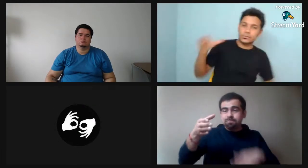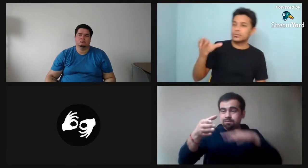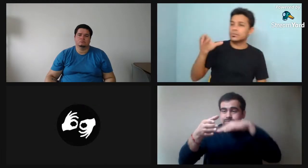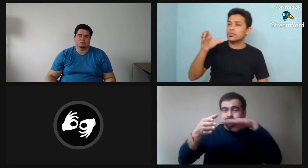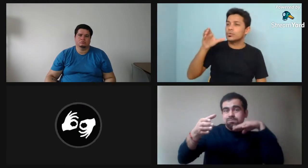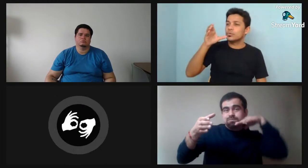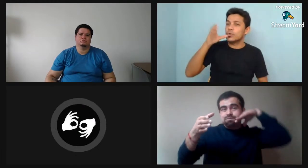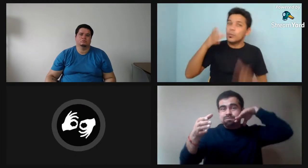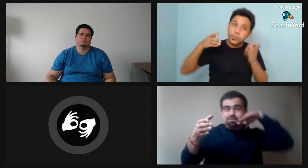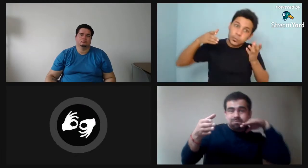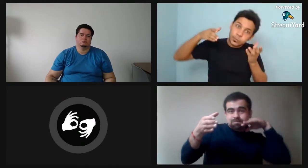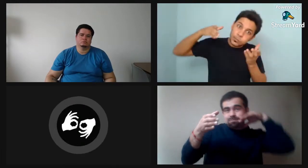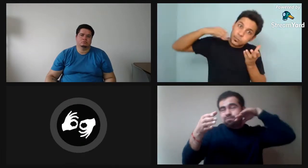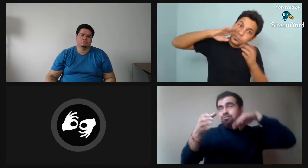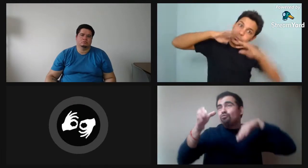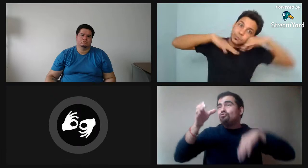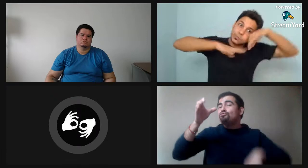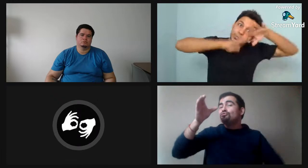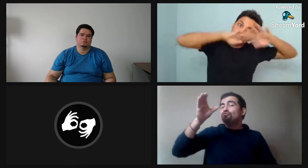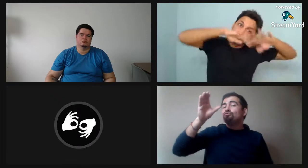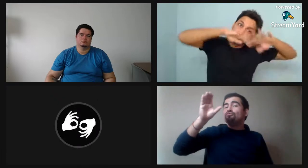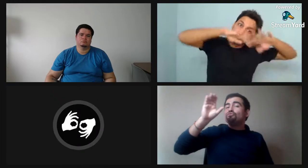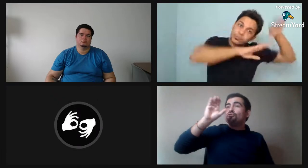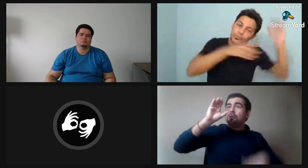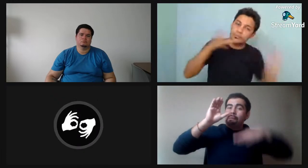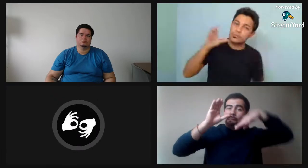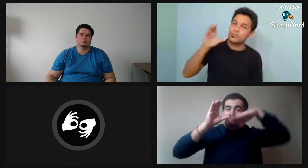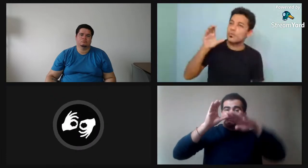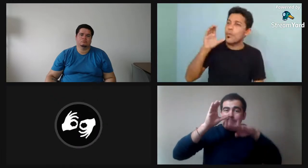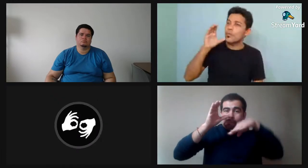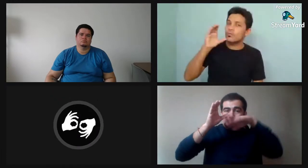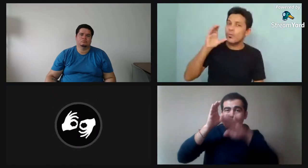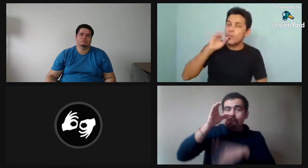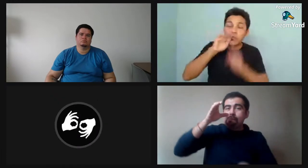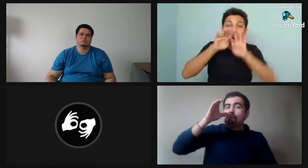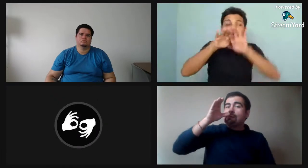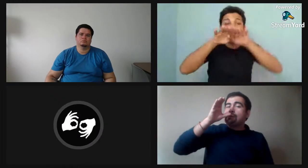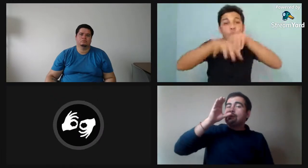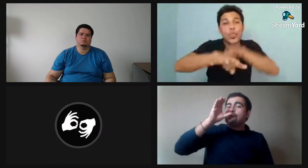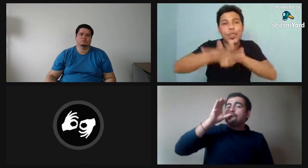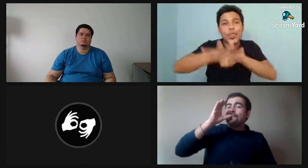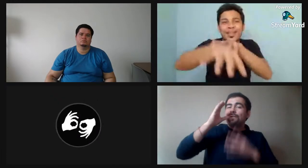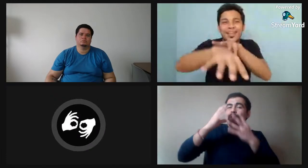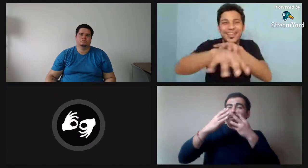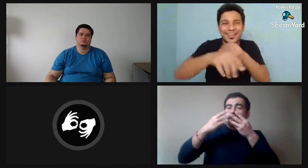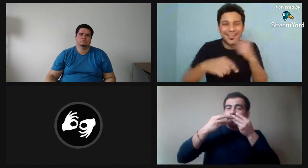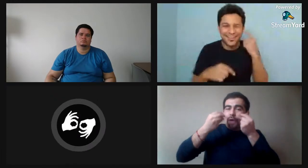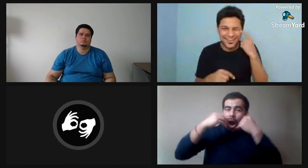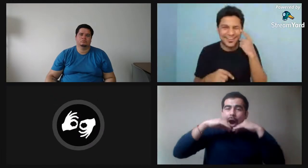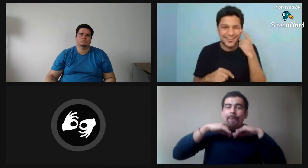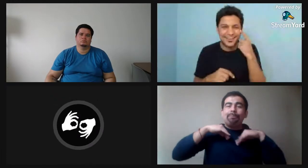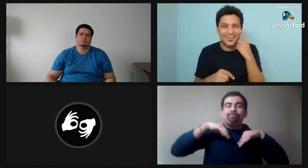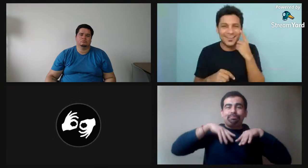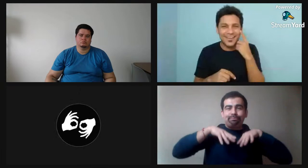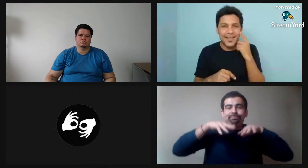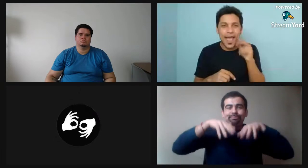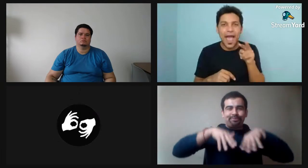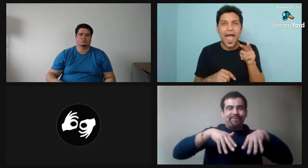Por ejemplo, referirme no solo, claro, no solo referirme a que yo estoy tomando el agua, sino representar el agua. Y